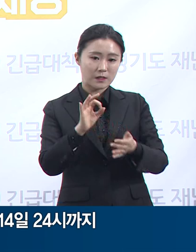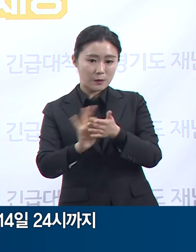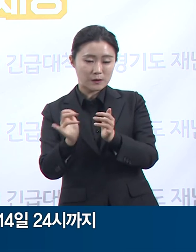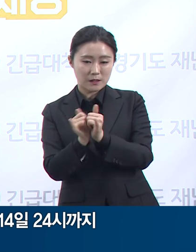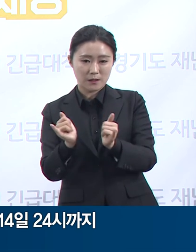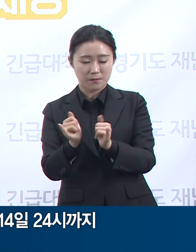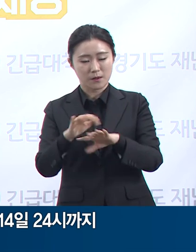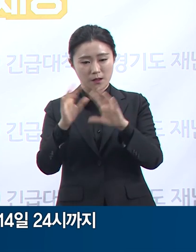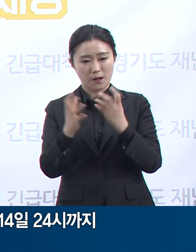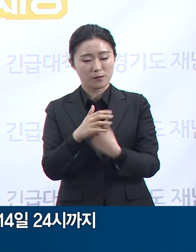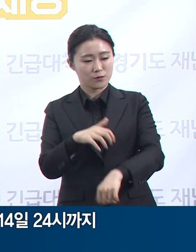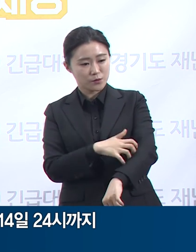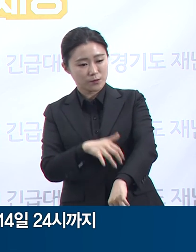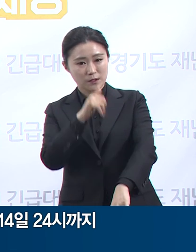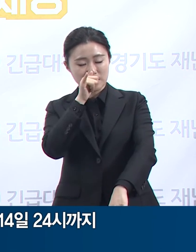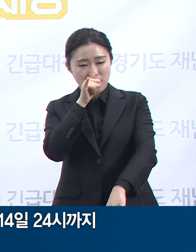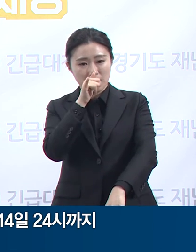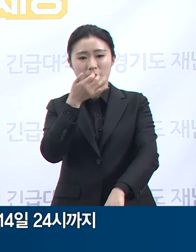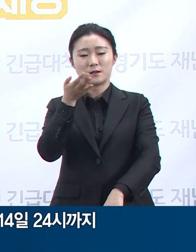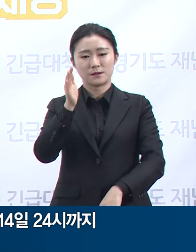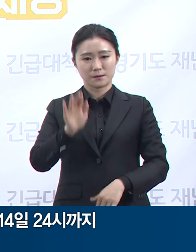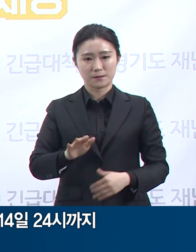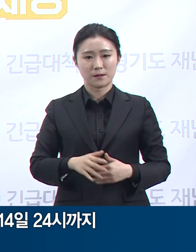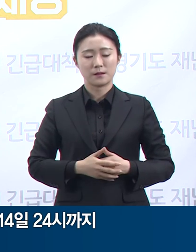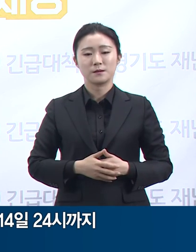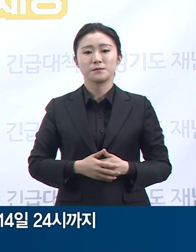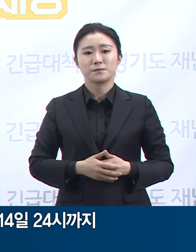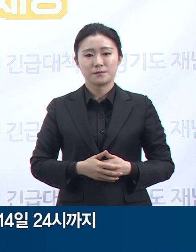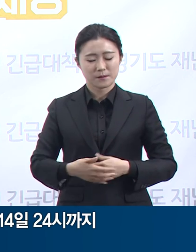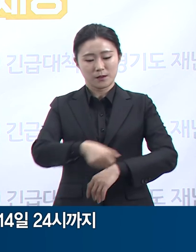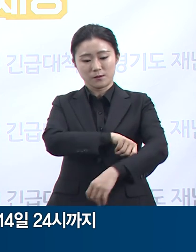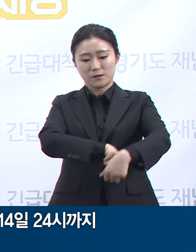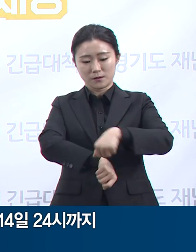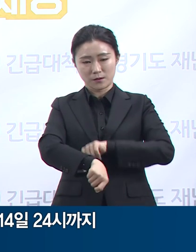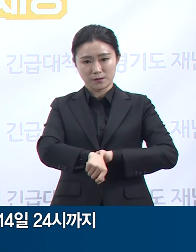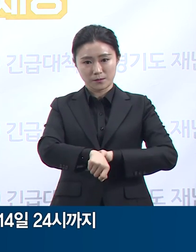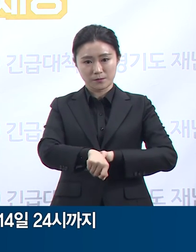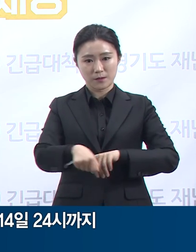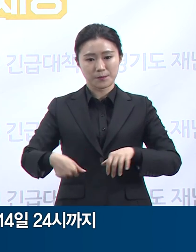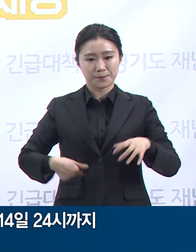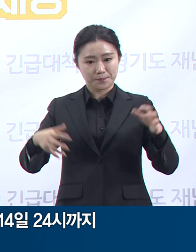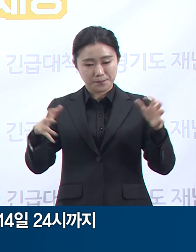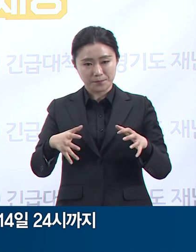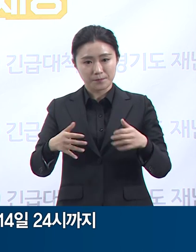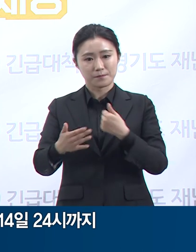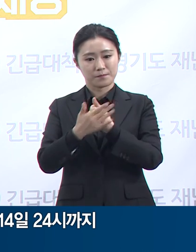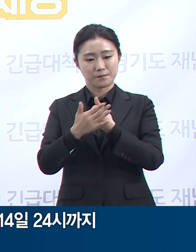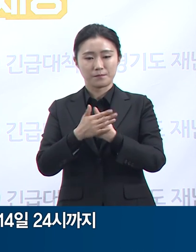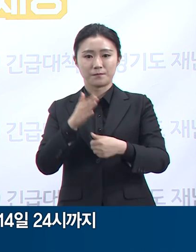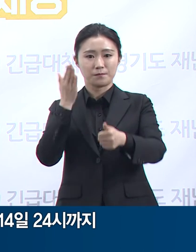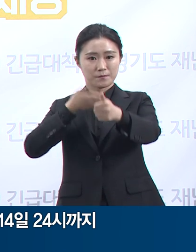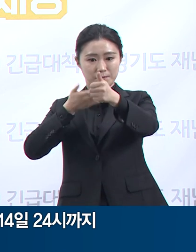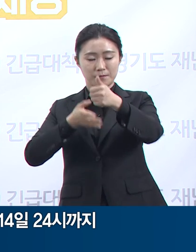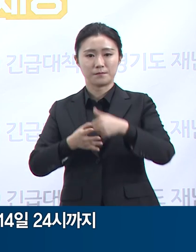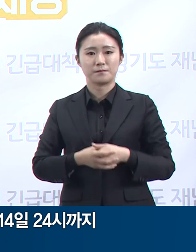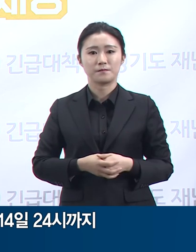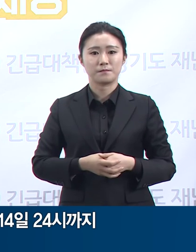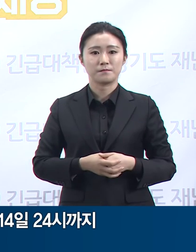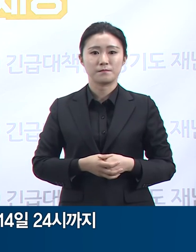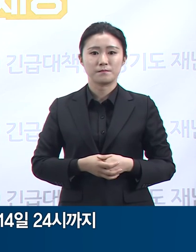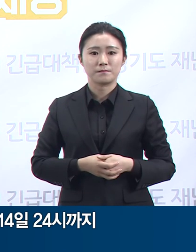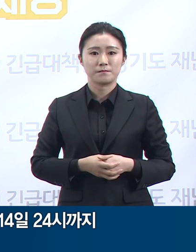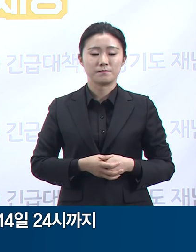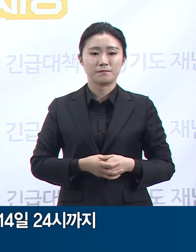상태의 심각성을 공감하여 주시고 적극적인 협조를 부탁드립니다. 도민 여러분, 생활 속 거리